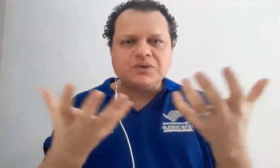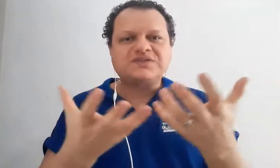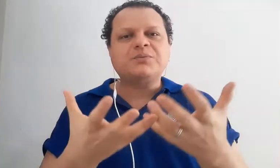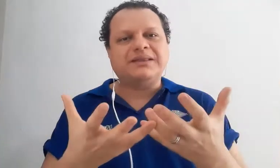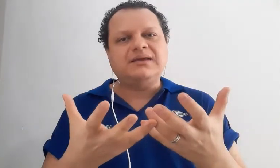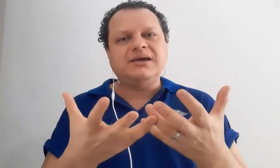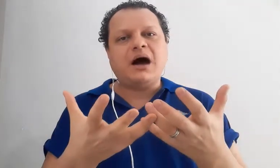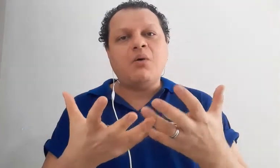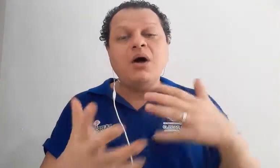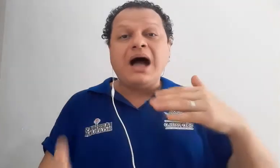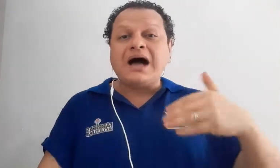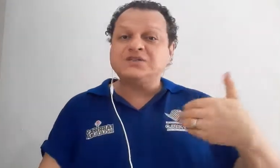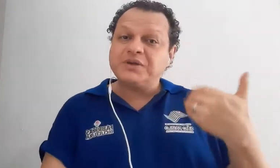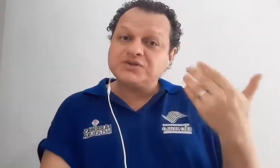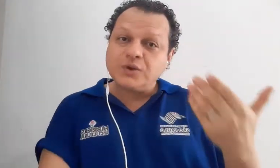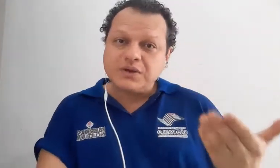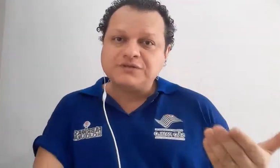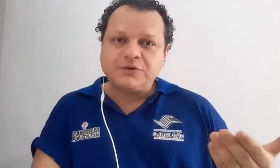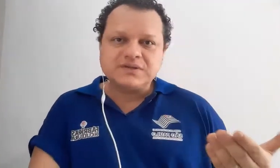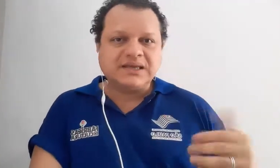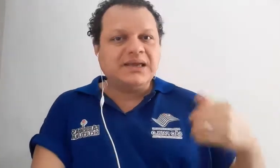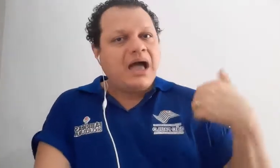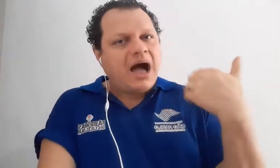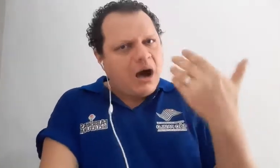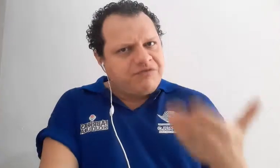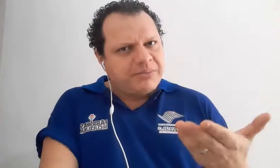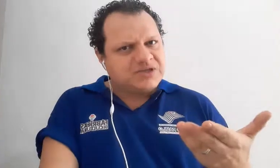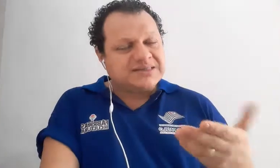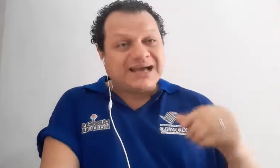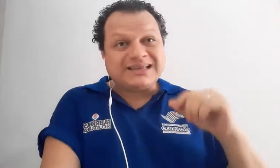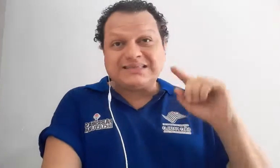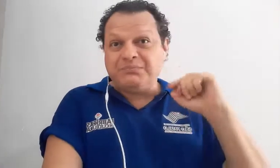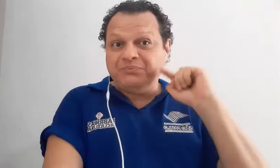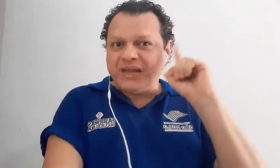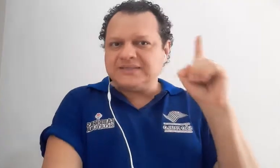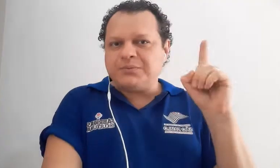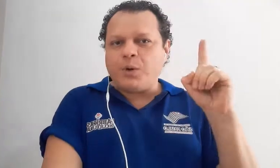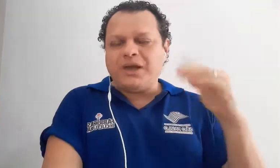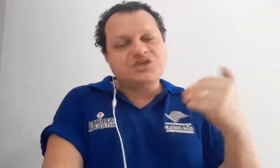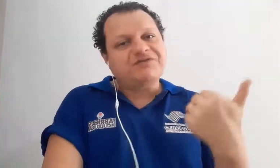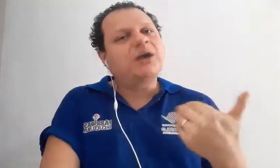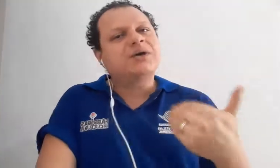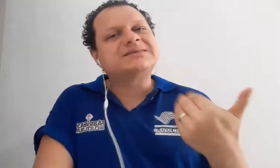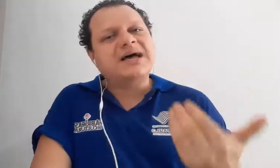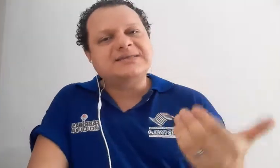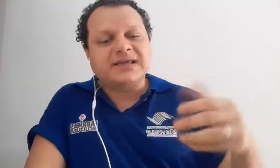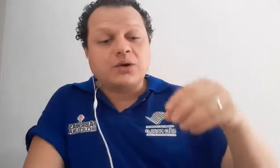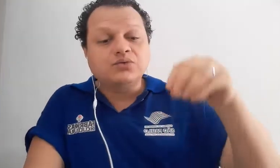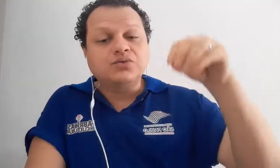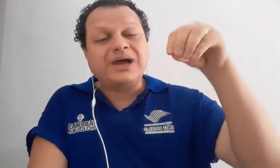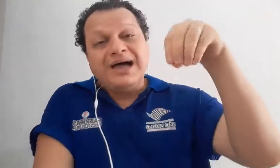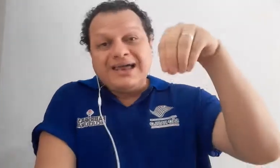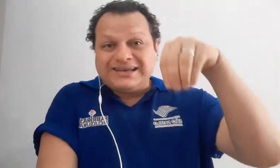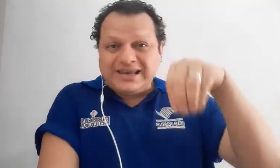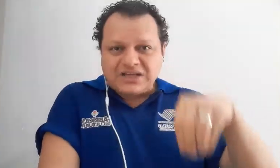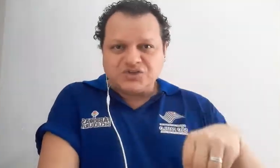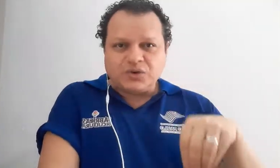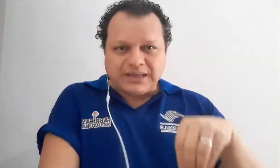este material, as pessoas fossem alfabetizadas e, principalmente, valorizassem a cultura nacional,